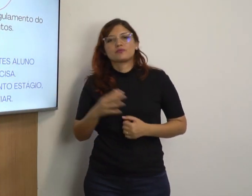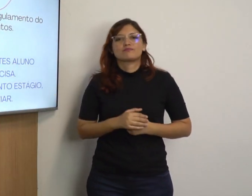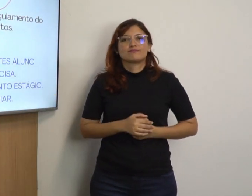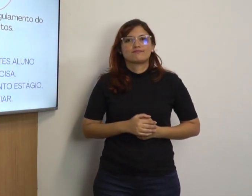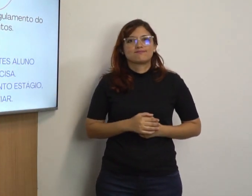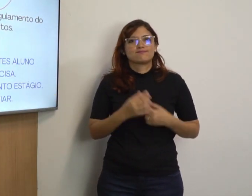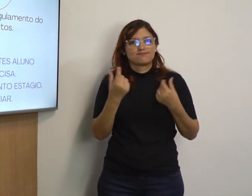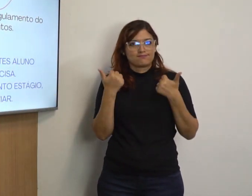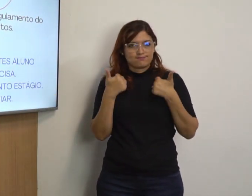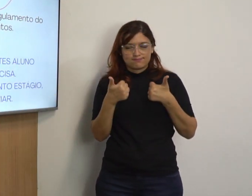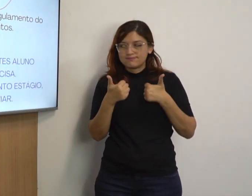vários é o plural.